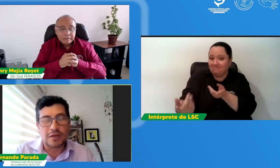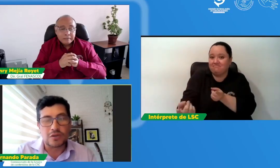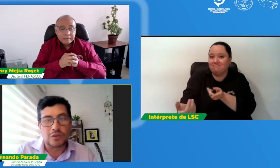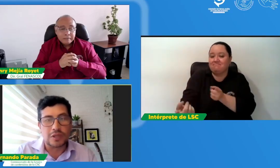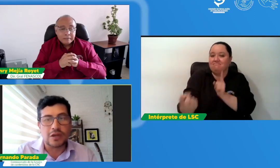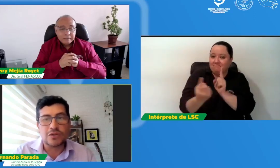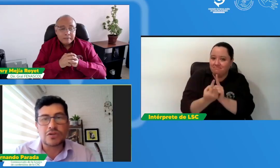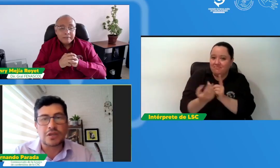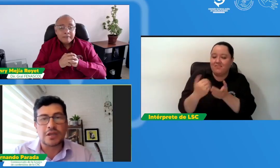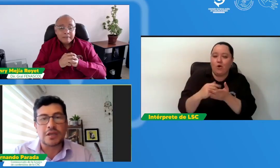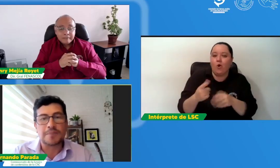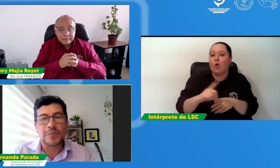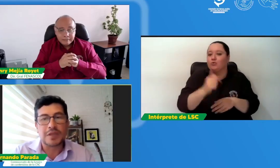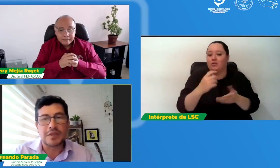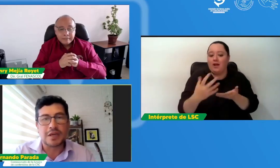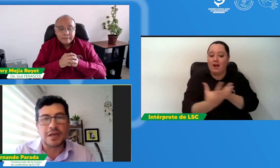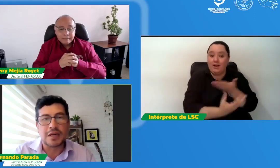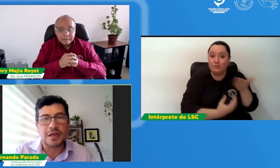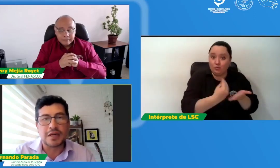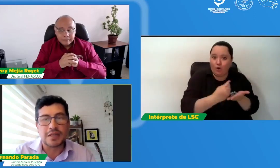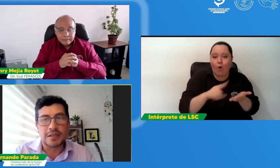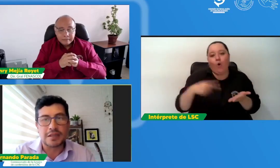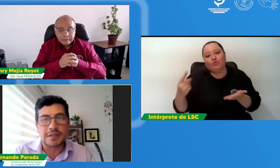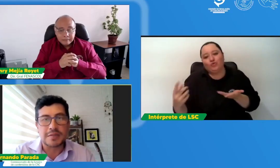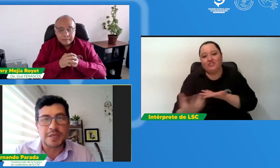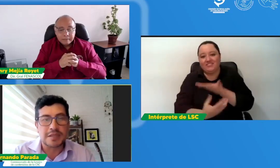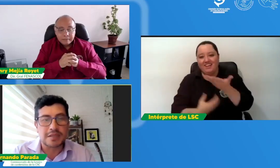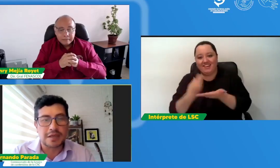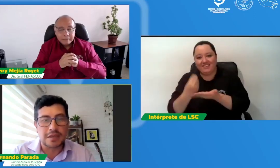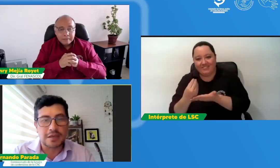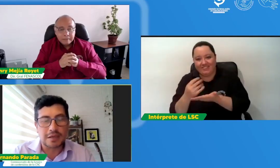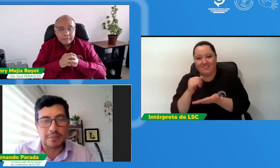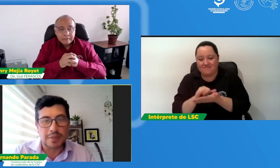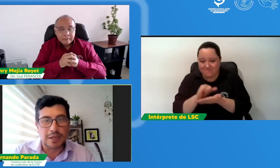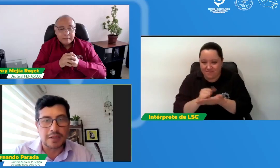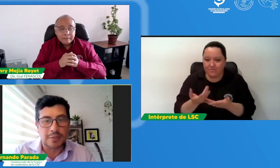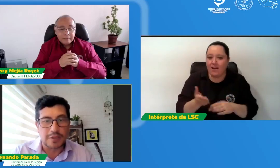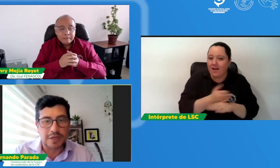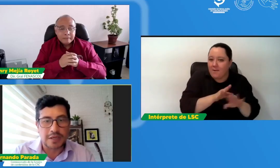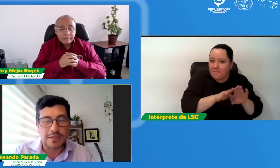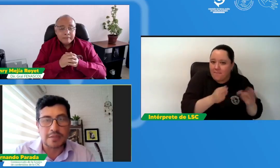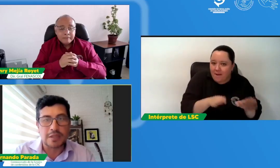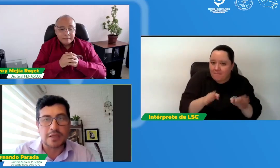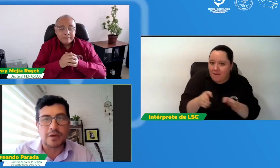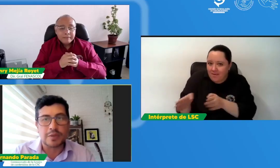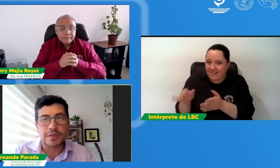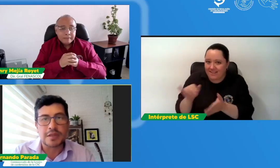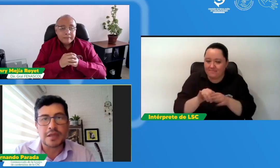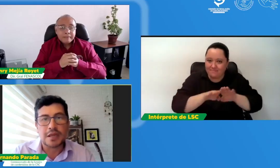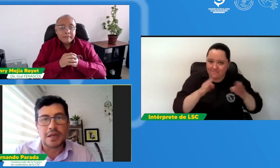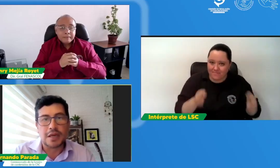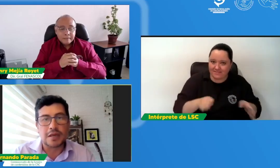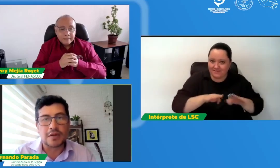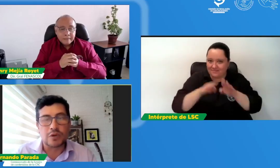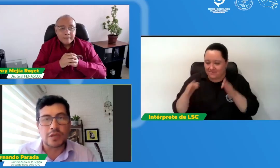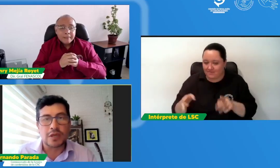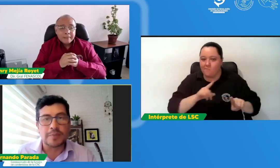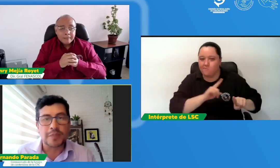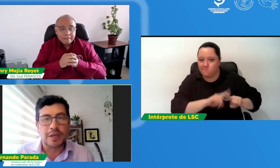resultados ya de estas mesas que me encanta que hayas invitado a la comunidad a